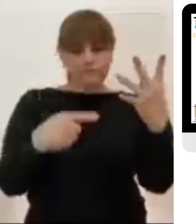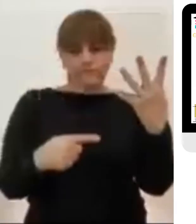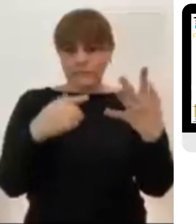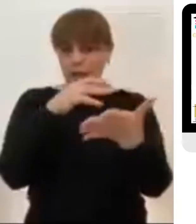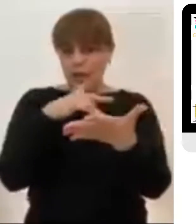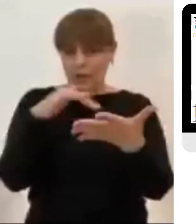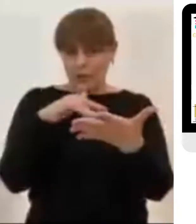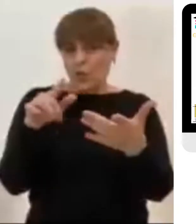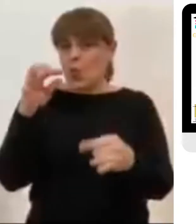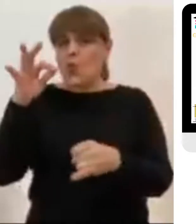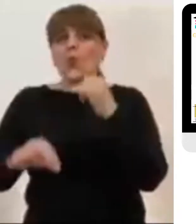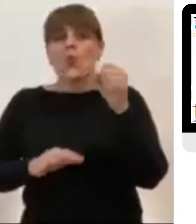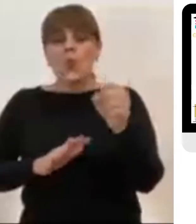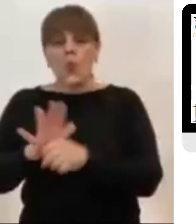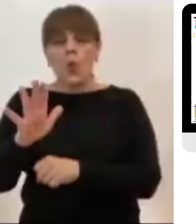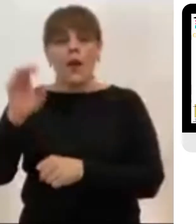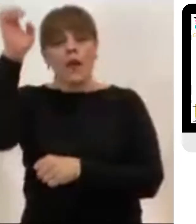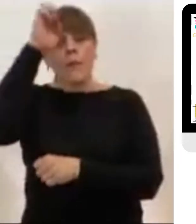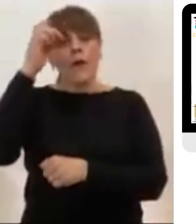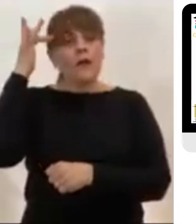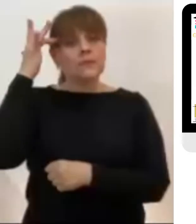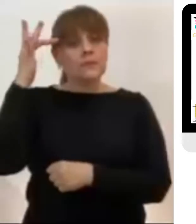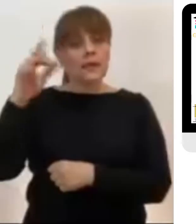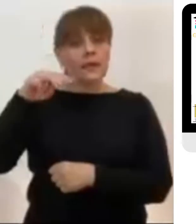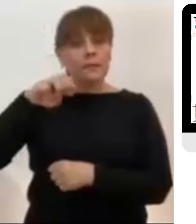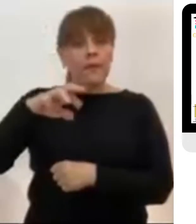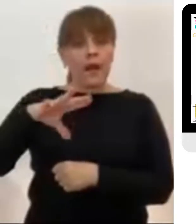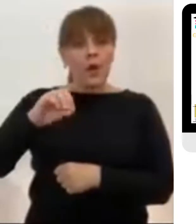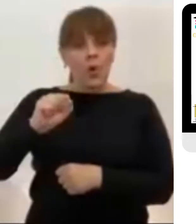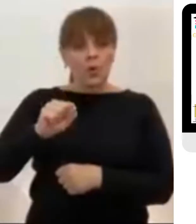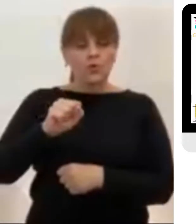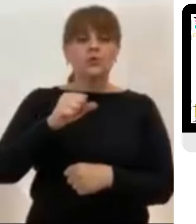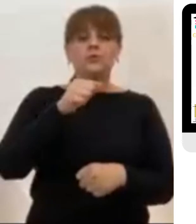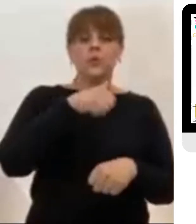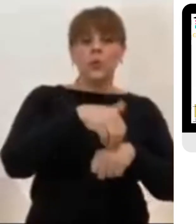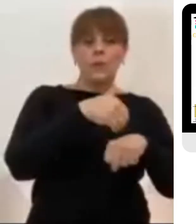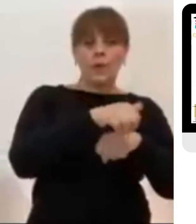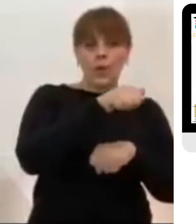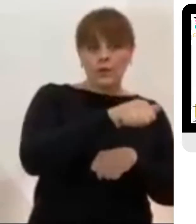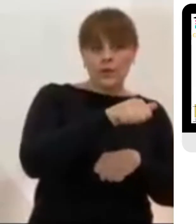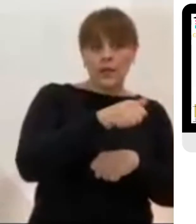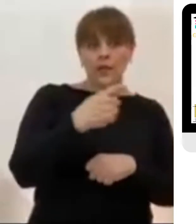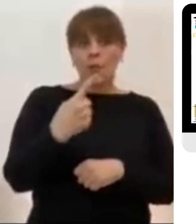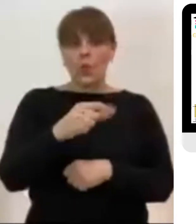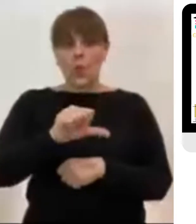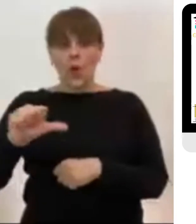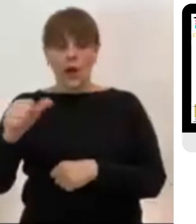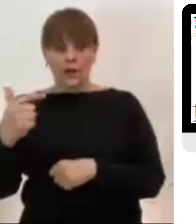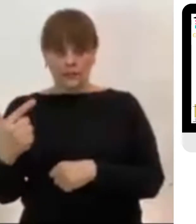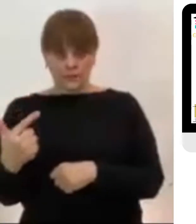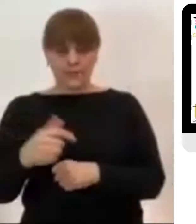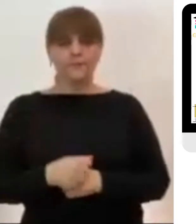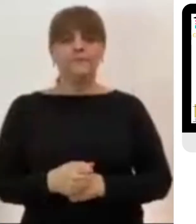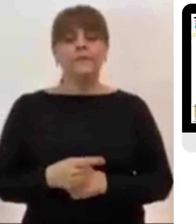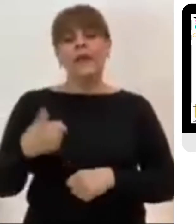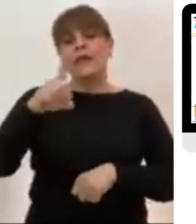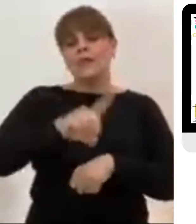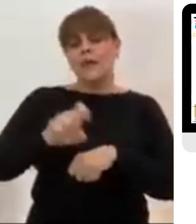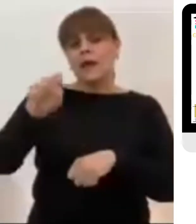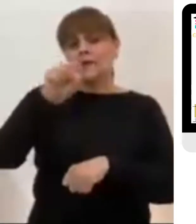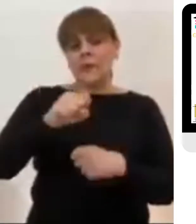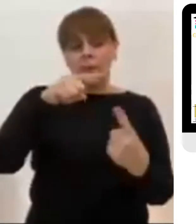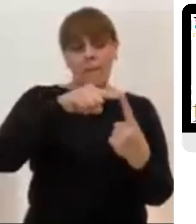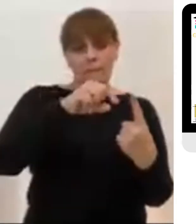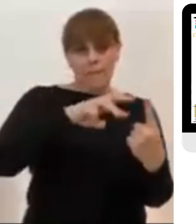Marcos Capítulo 16, versículos del 1 al 7 Transcurrido el sábado María Magdalena,